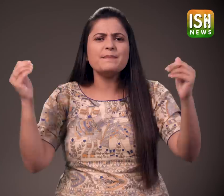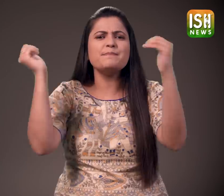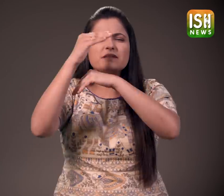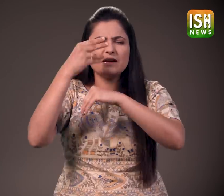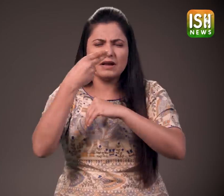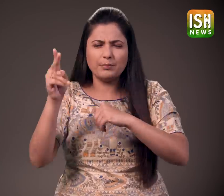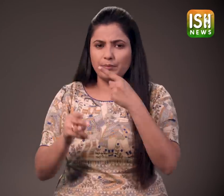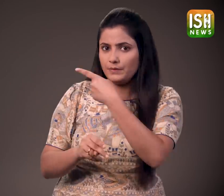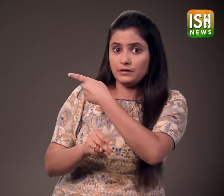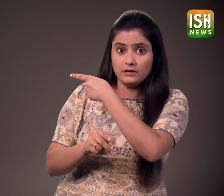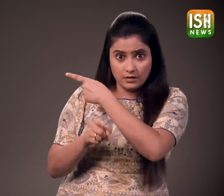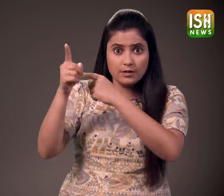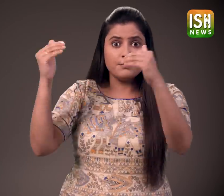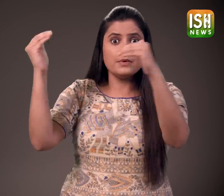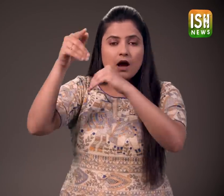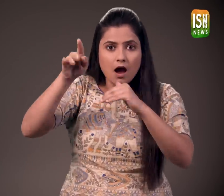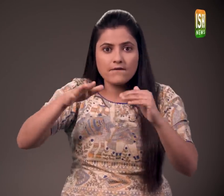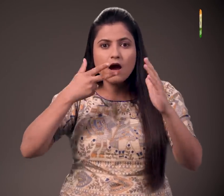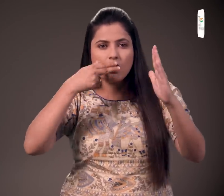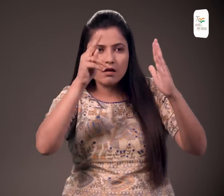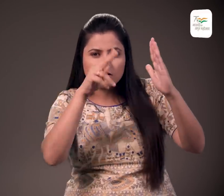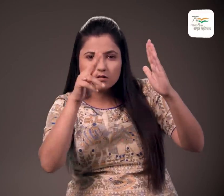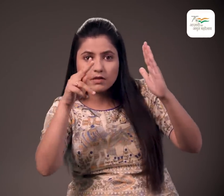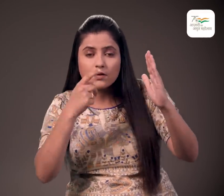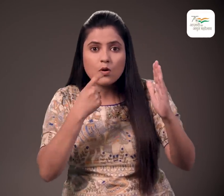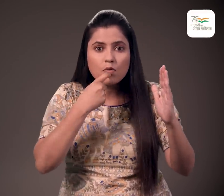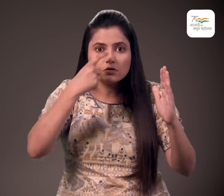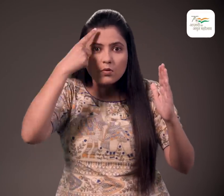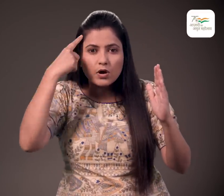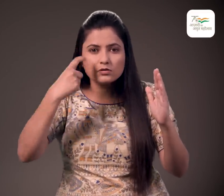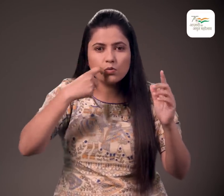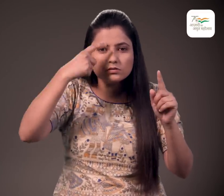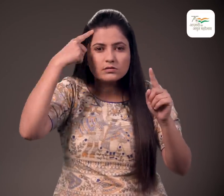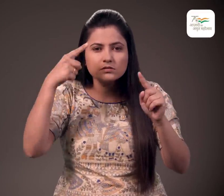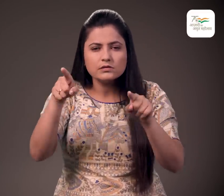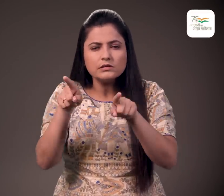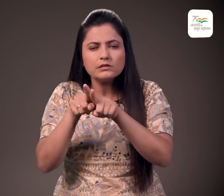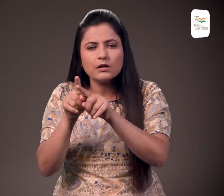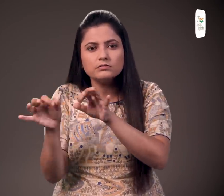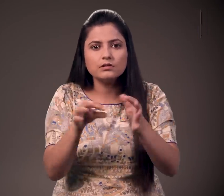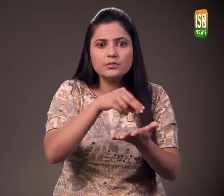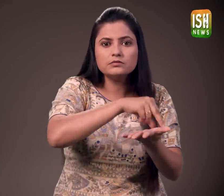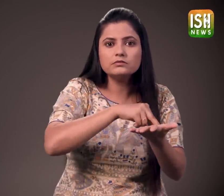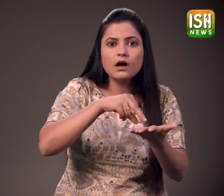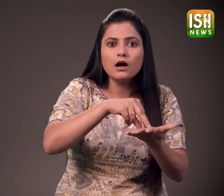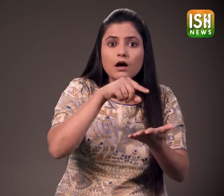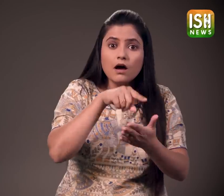इस ब्रिज को सत्रंच की बसाथ जैसे दिखाने के लिए काले और सफेद लंग में रंगा गया है